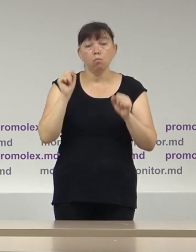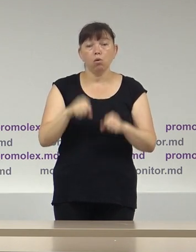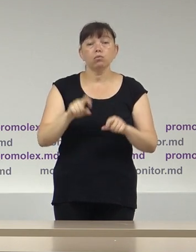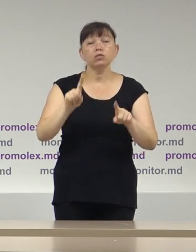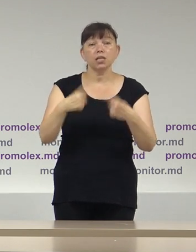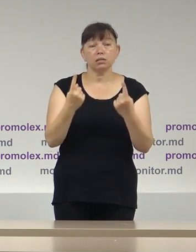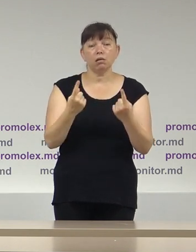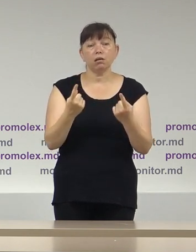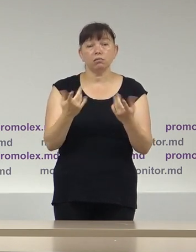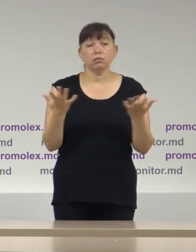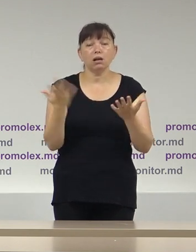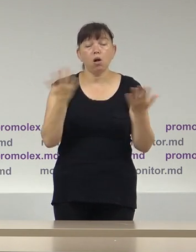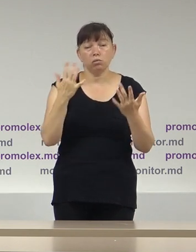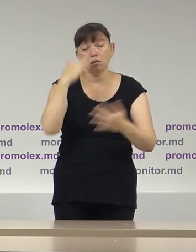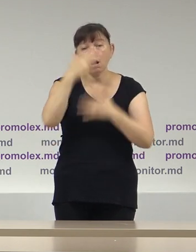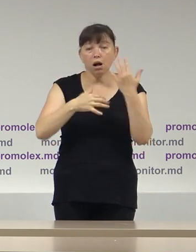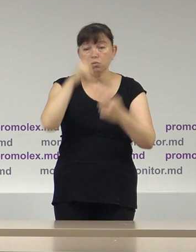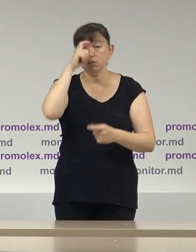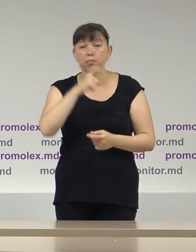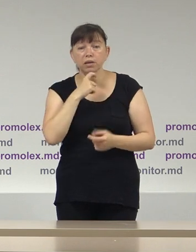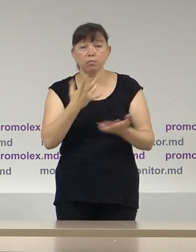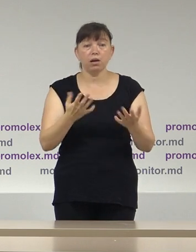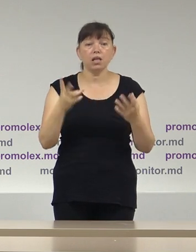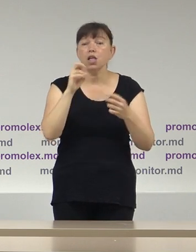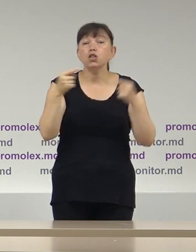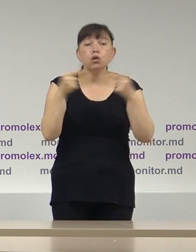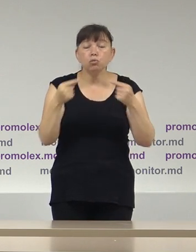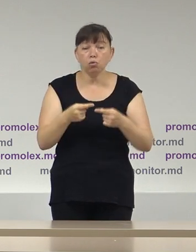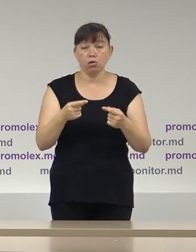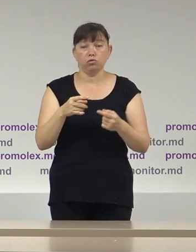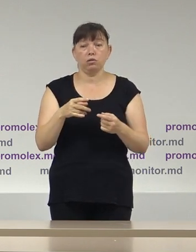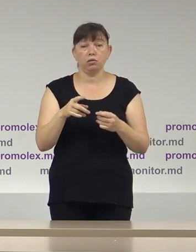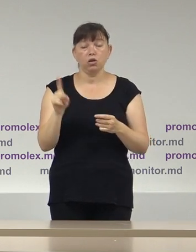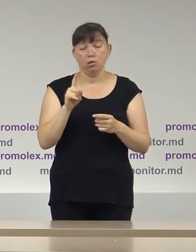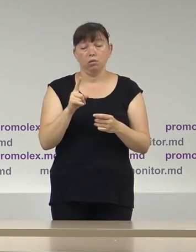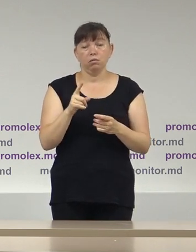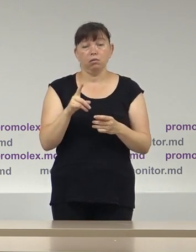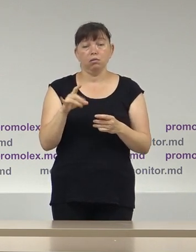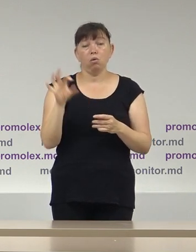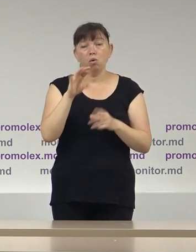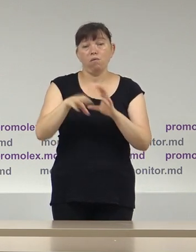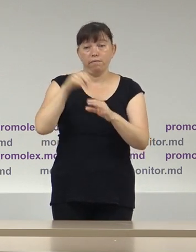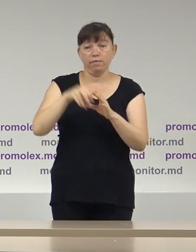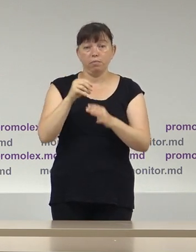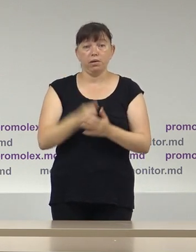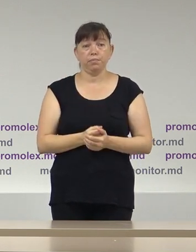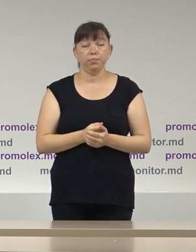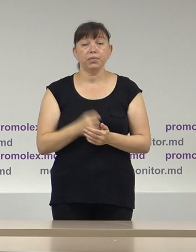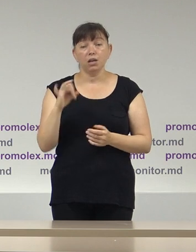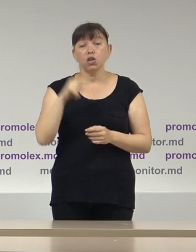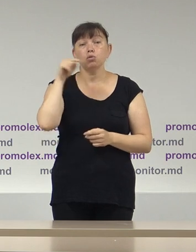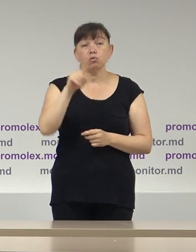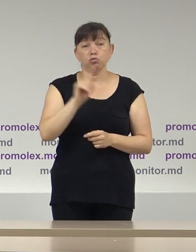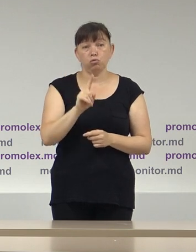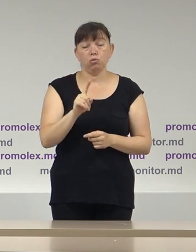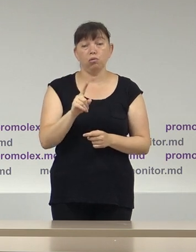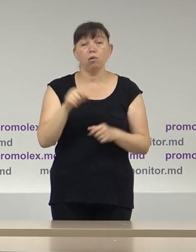un haos sau incertitudini cu privire la organizarea scrutinului și fapt care